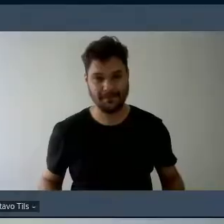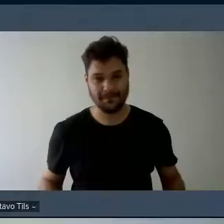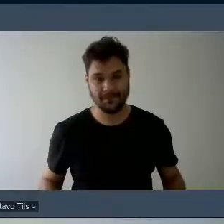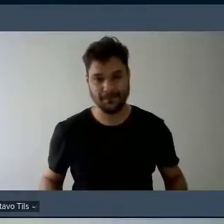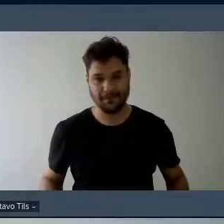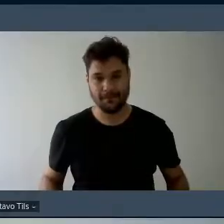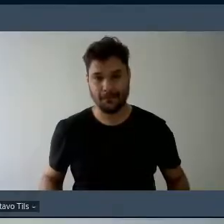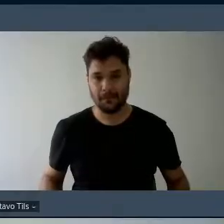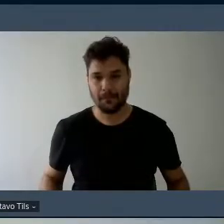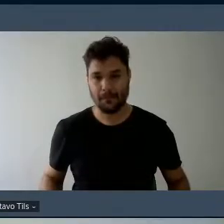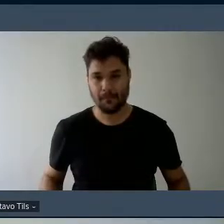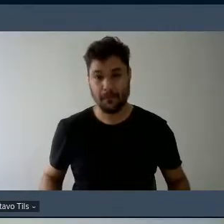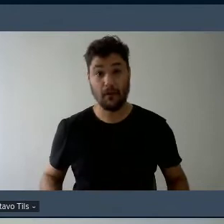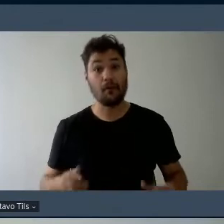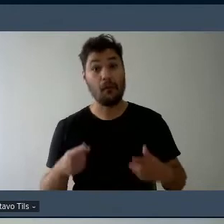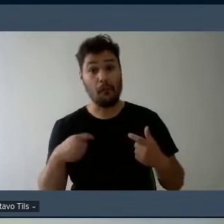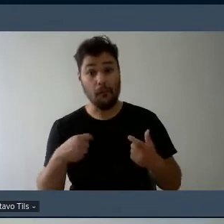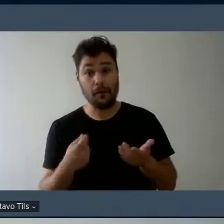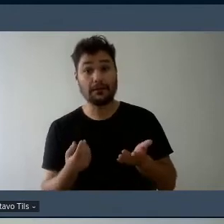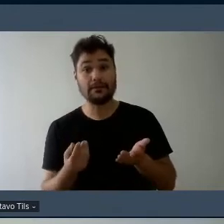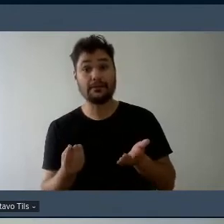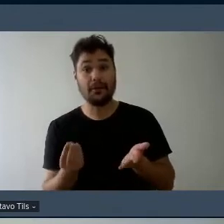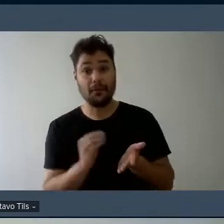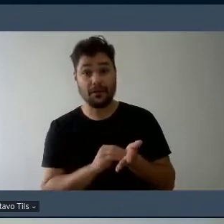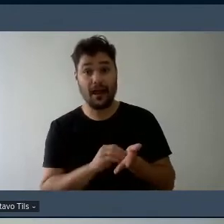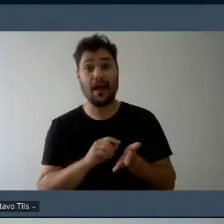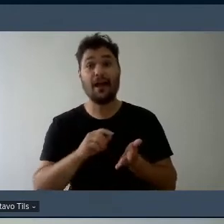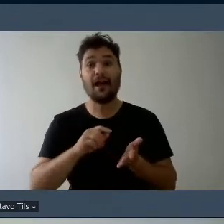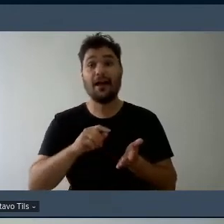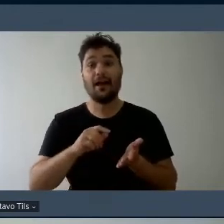tem que colocar esse trabalho na roda né Fátima